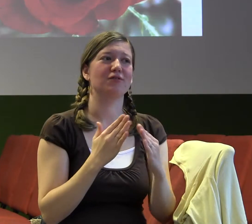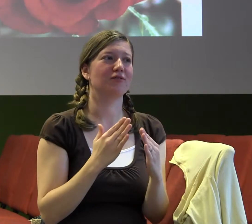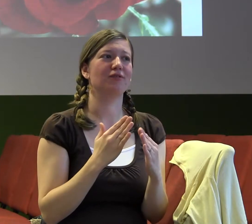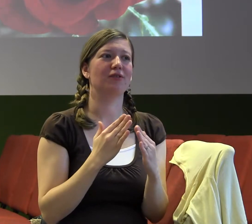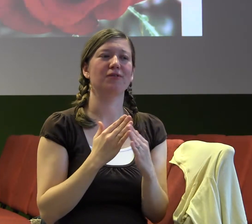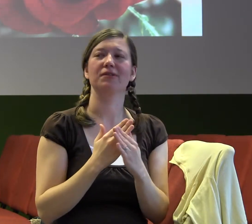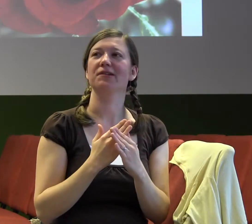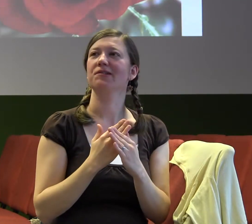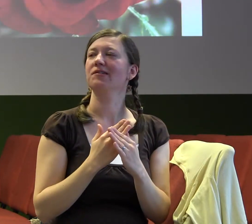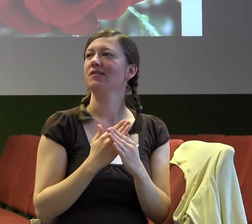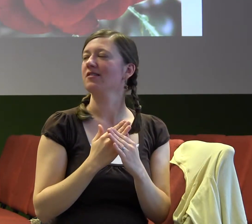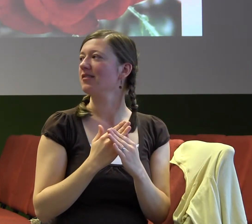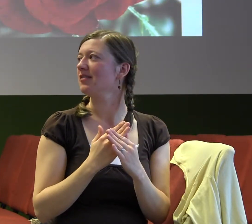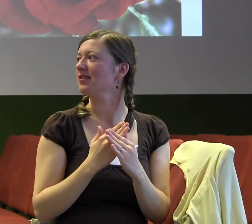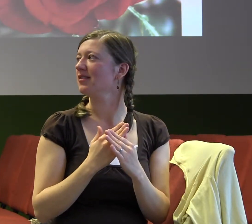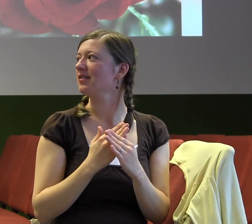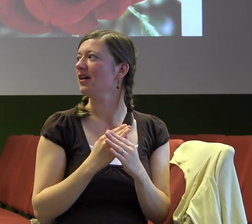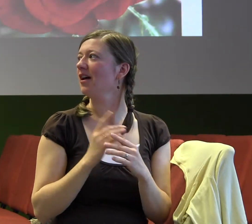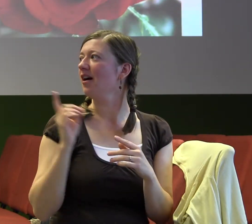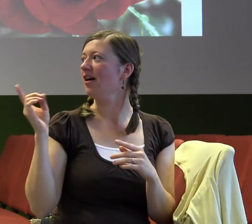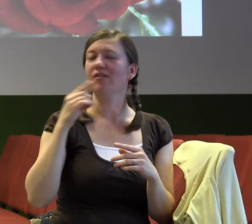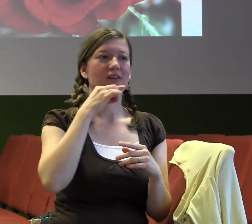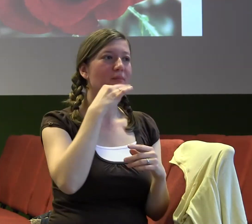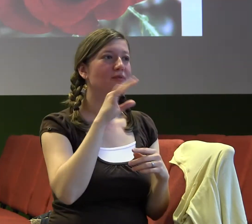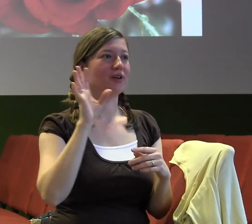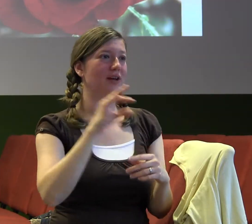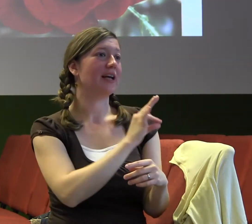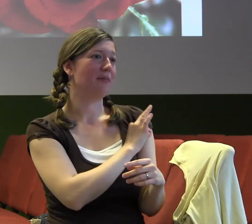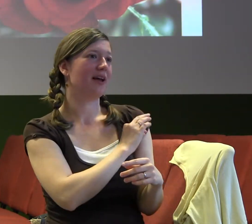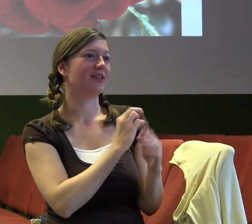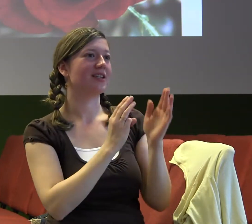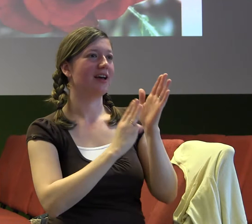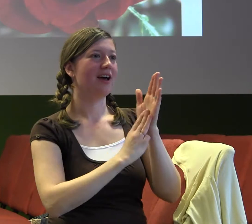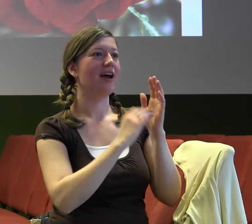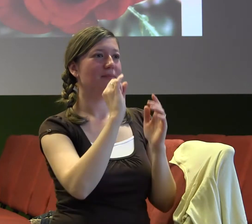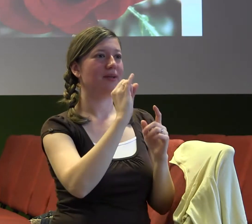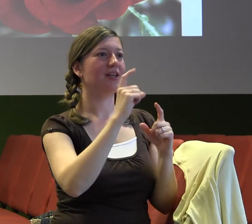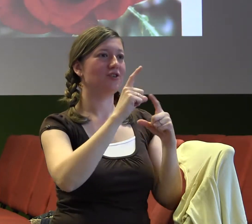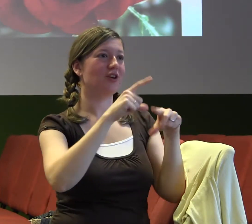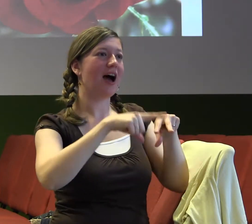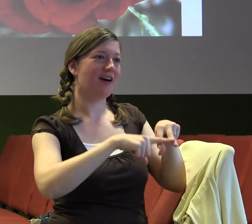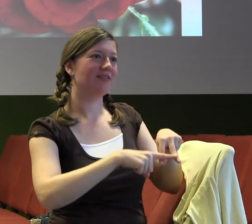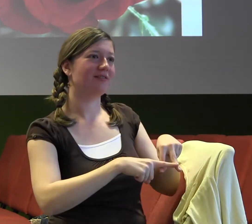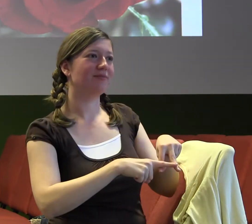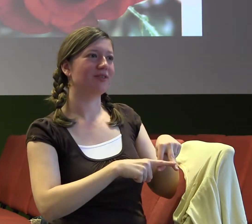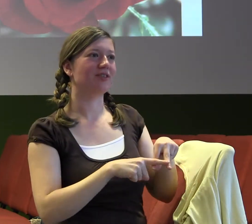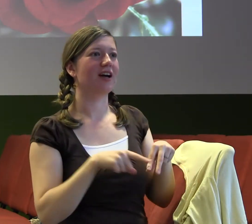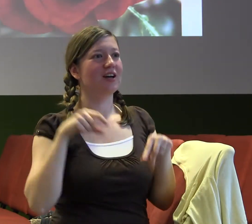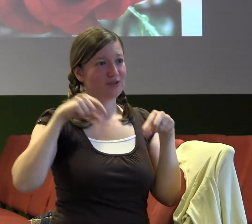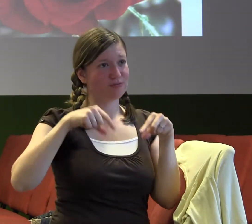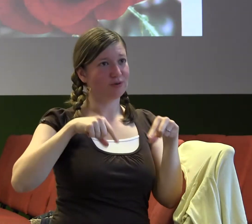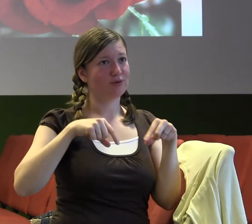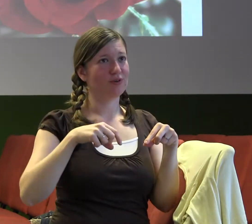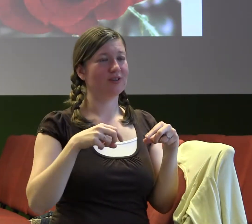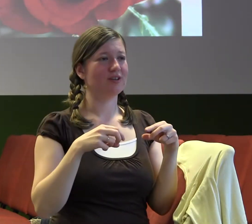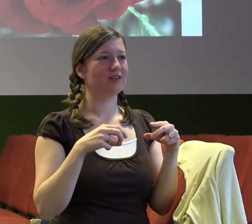s těmi lidmi, kteří jsou tady, nebo už je čas vzít povýšení. Tak jsme se modlili a během, já nevím, třiminutového rozhovoru a Míša říkala, jo,